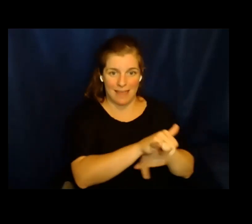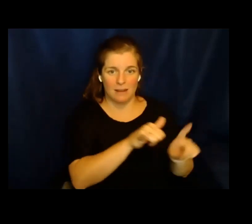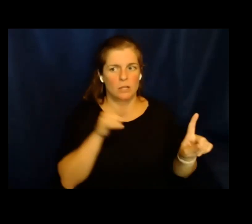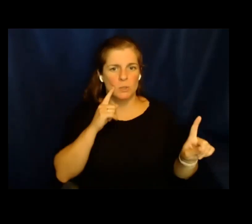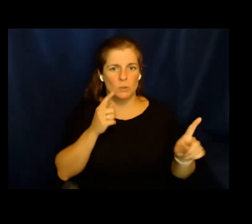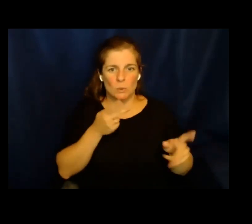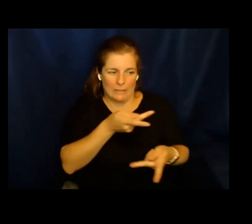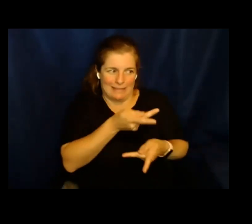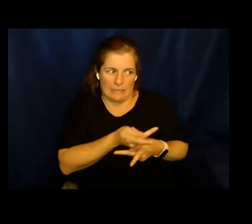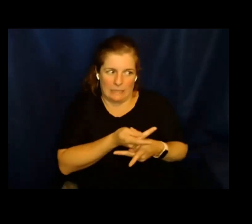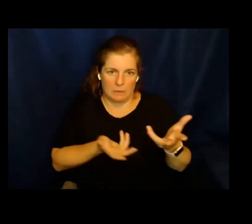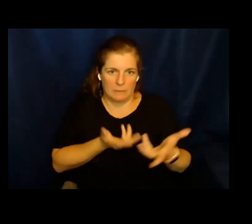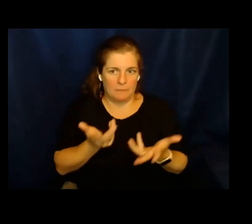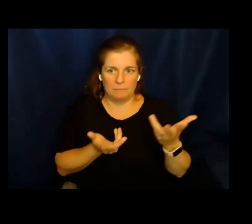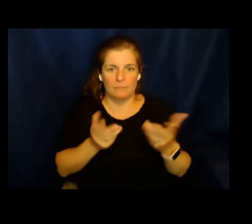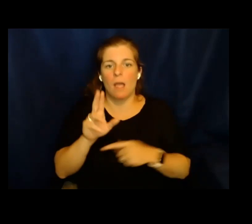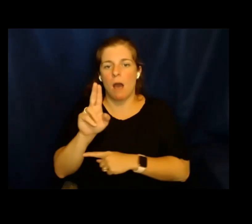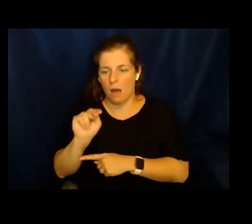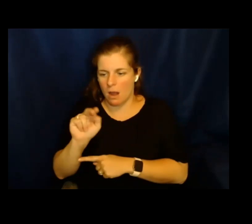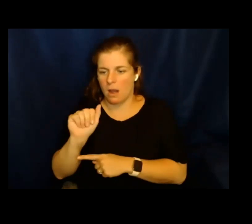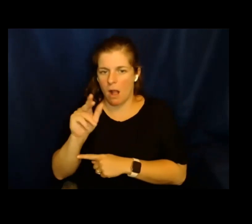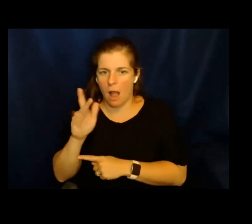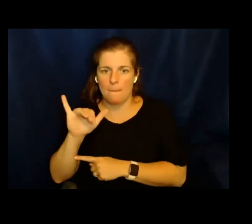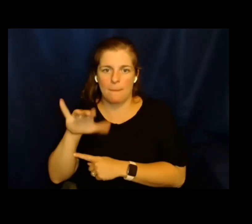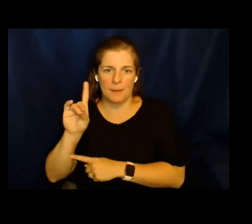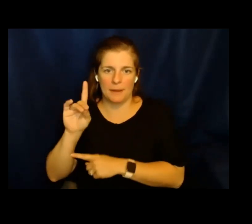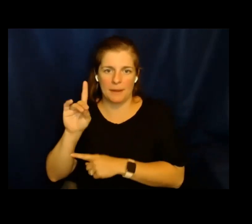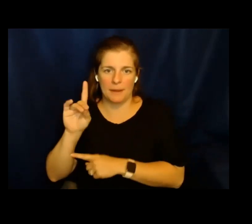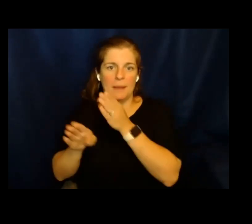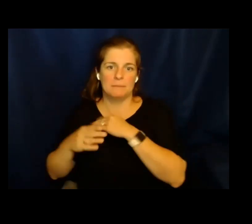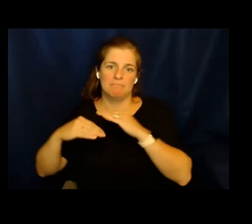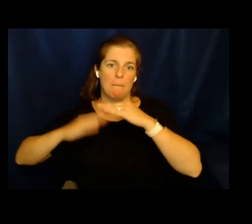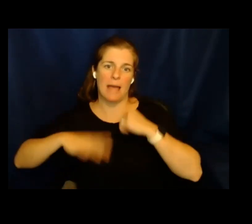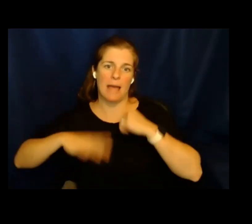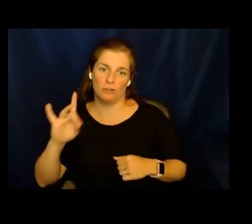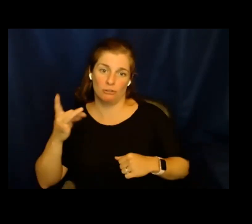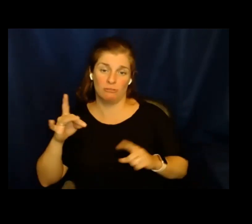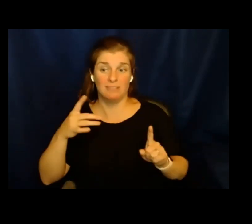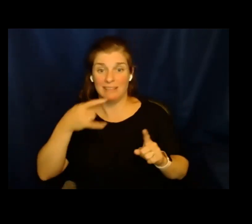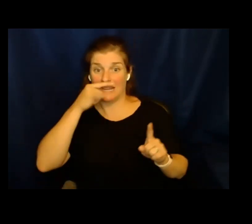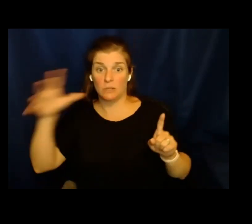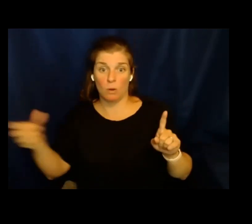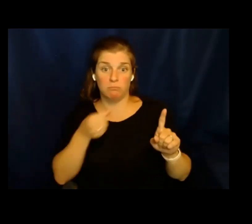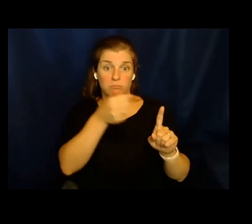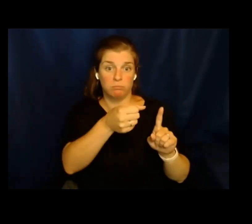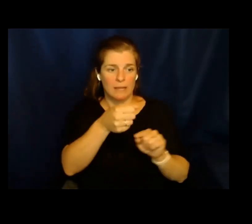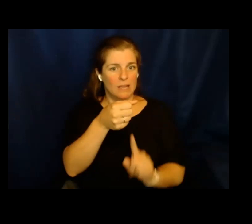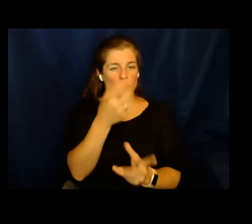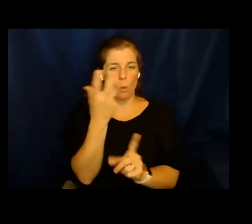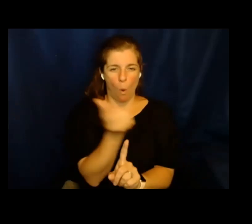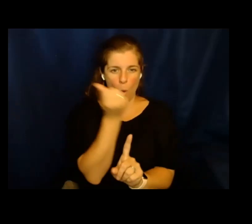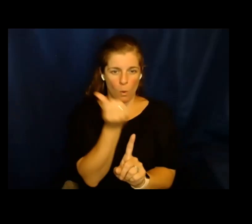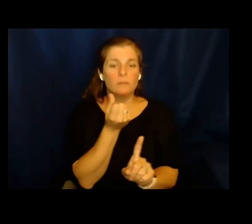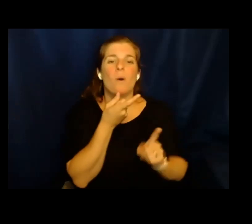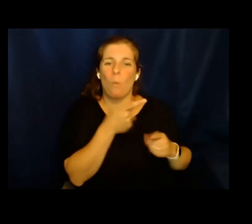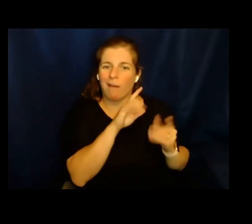detener o la detención temporal de chicos no acompañados, menores no acompañados y detenerles por cierto periodo de tiempo mientras